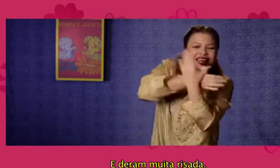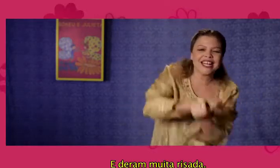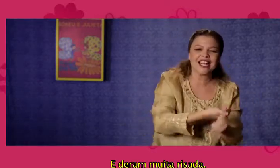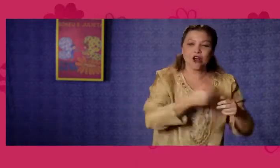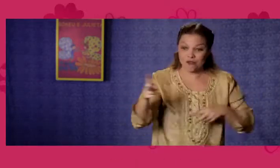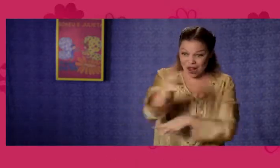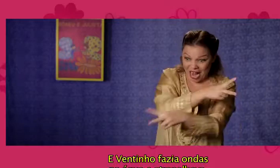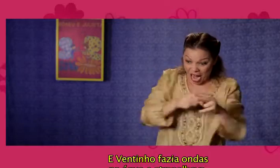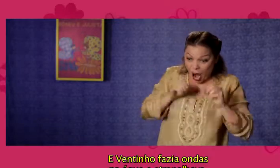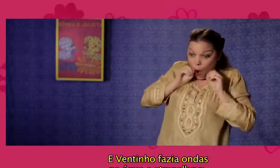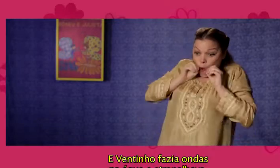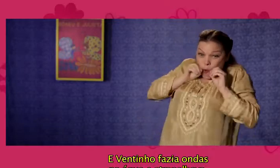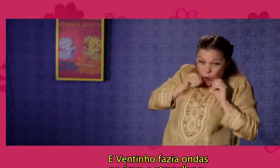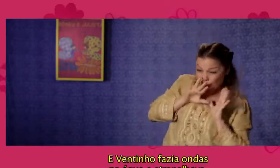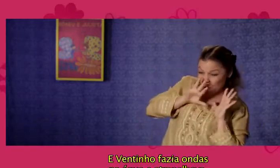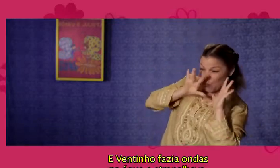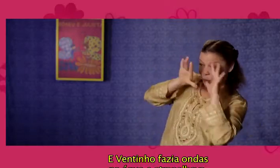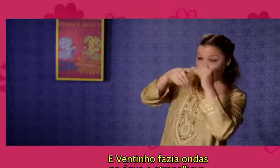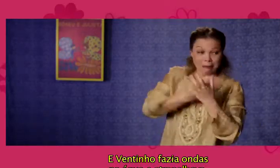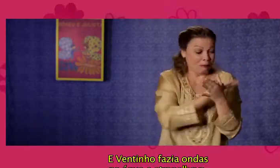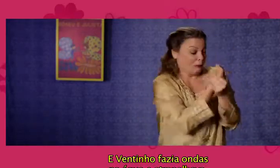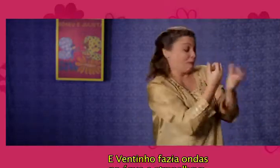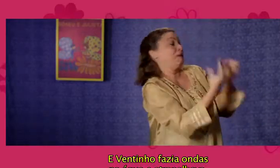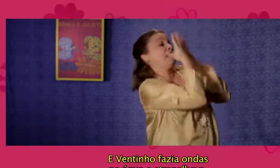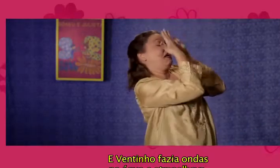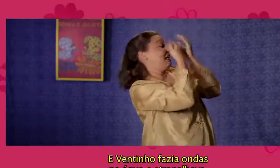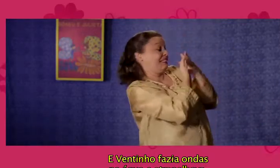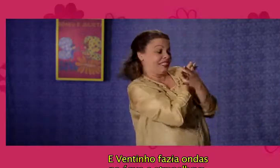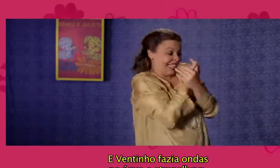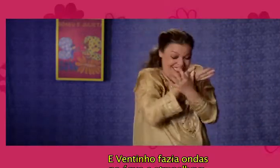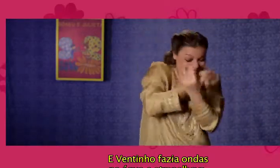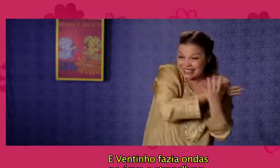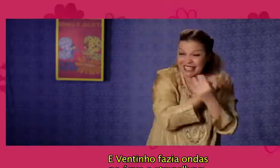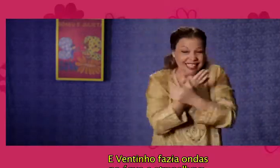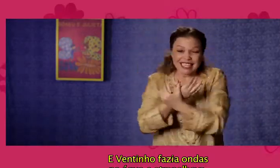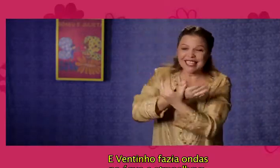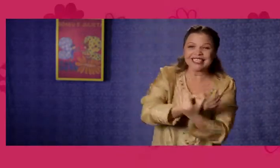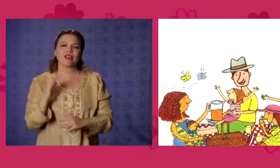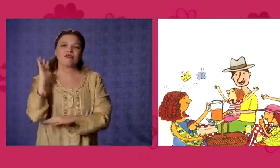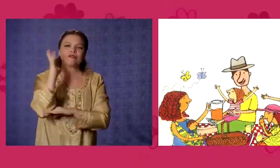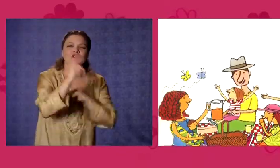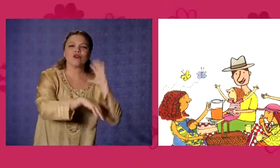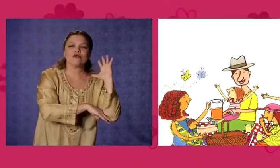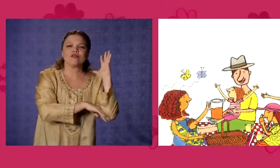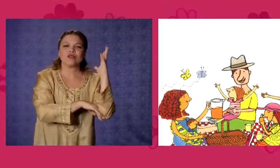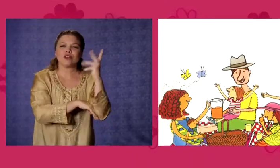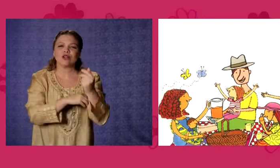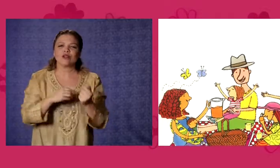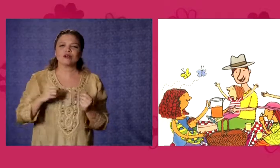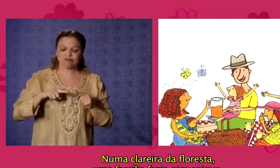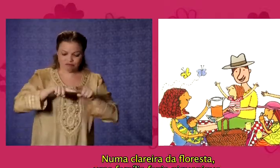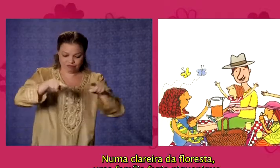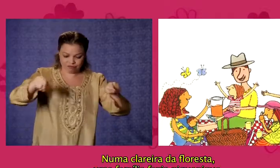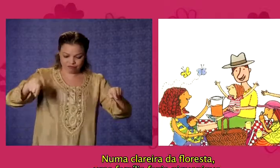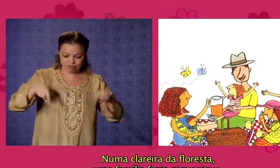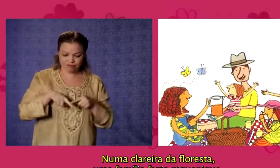E Ventinho fazia ondas na água e atrapalhava-o. Numa clareira da